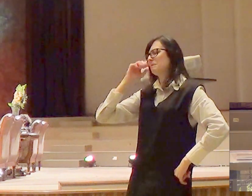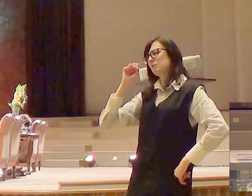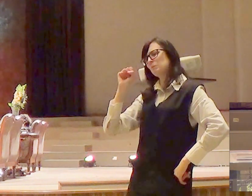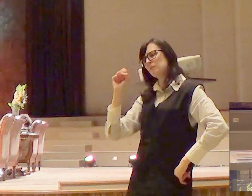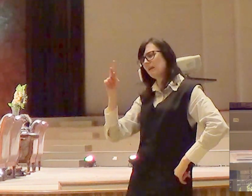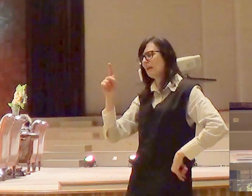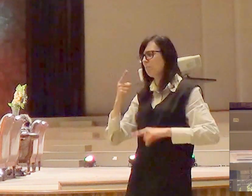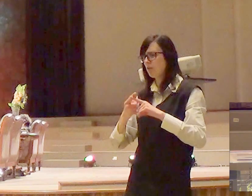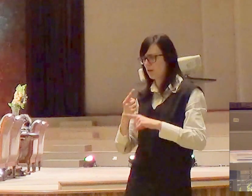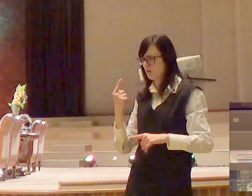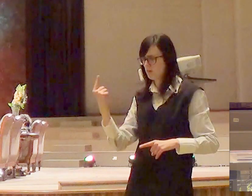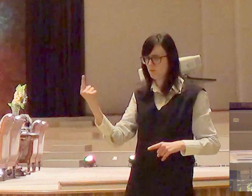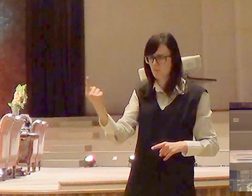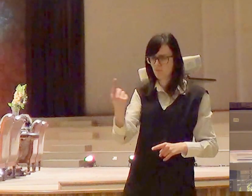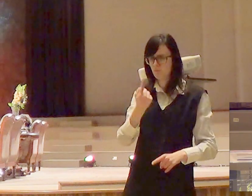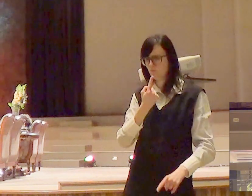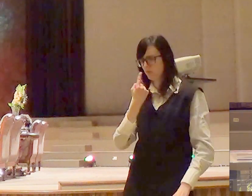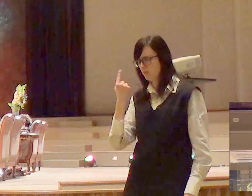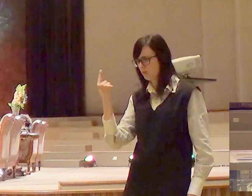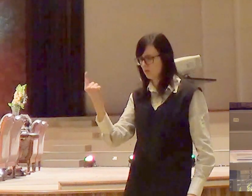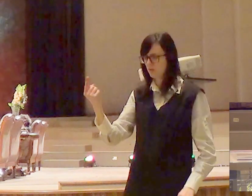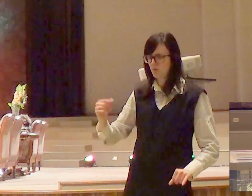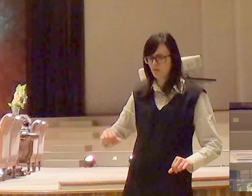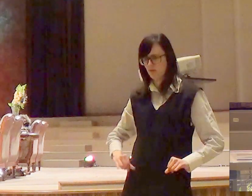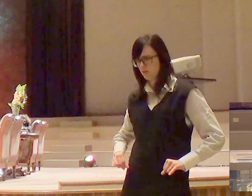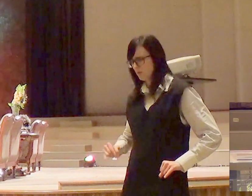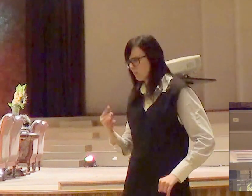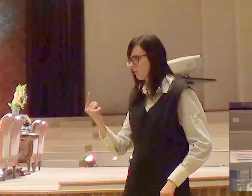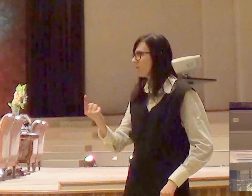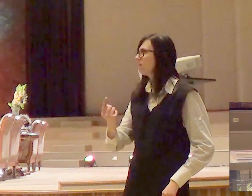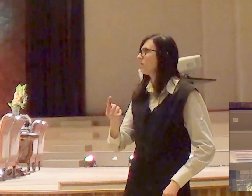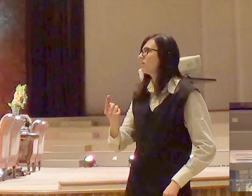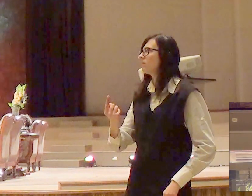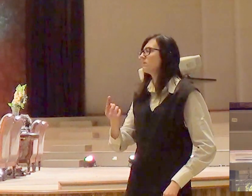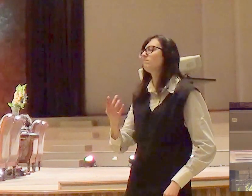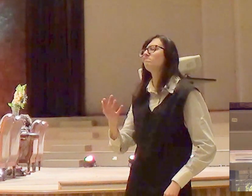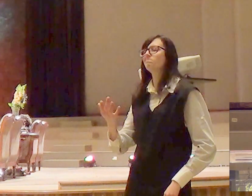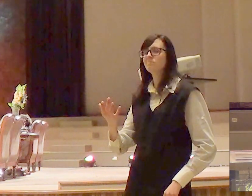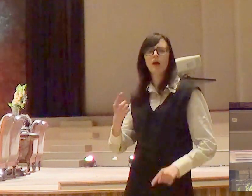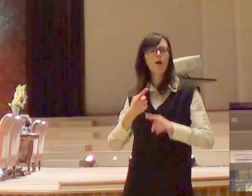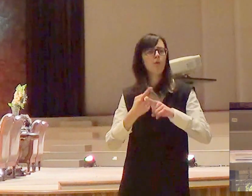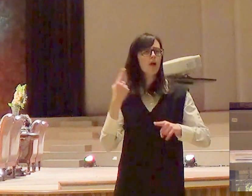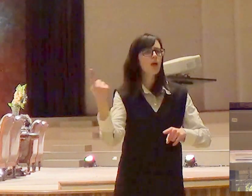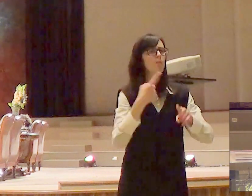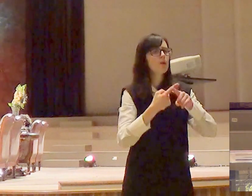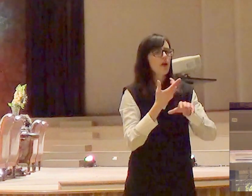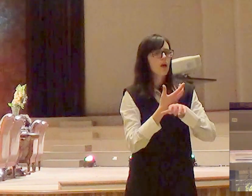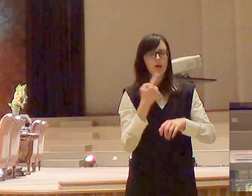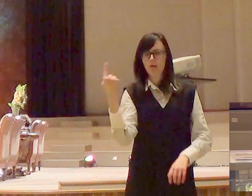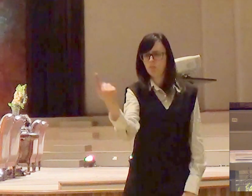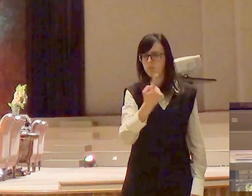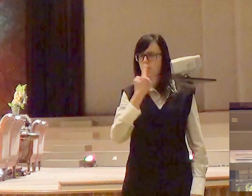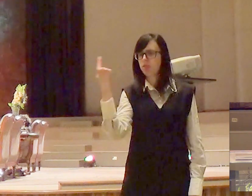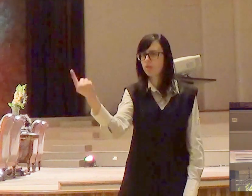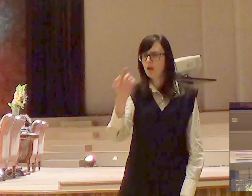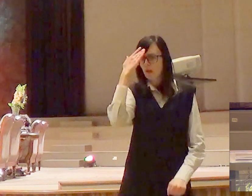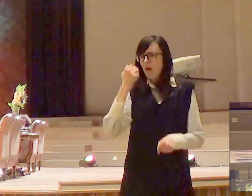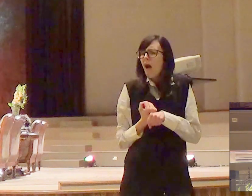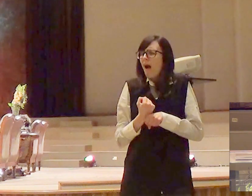voltas é porque a gente não está preparado para aquela terra tanto é verdade que dois anos depois eles